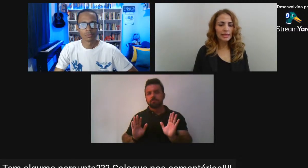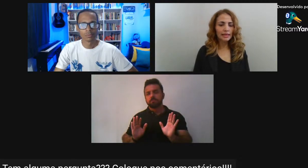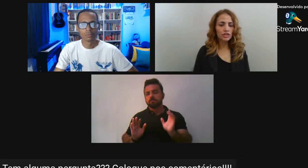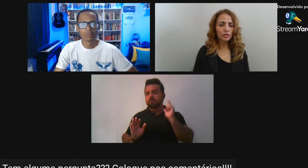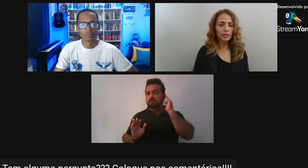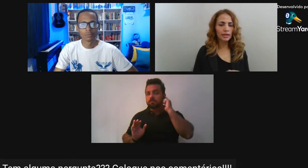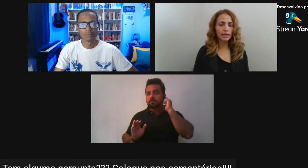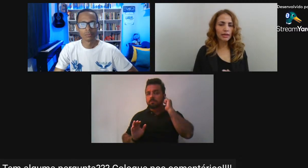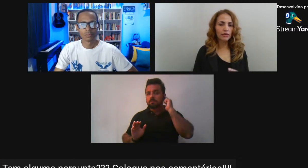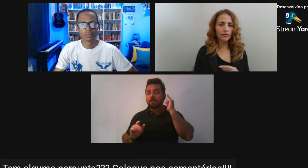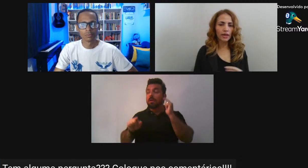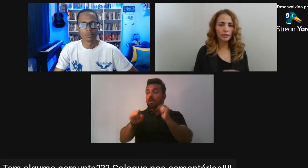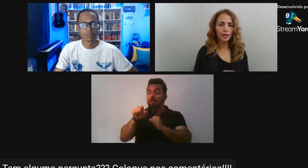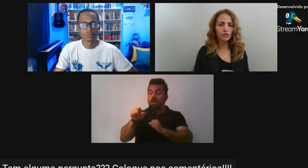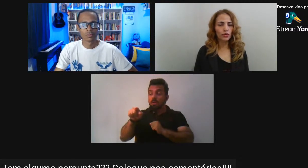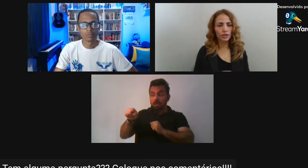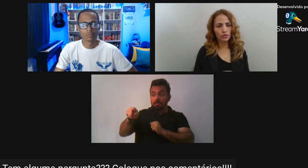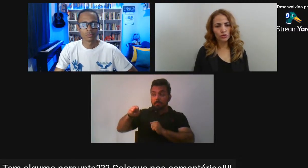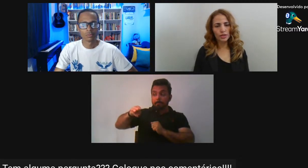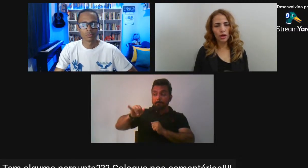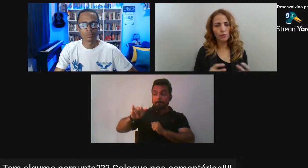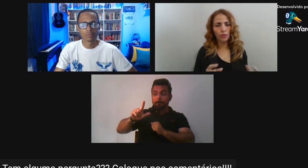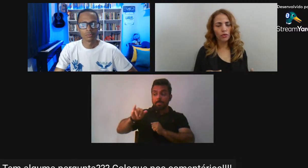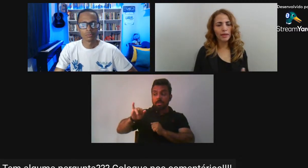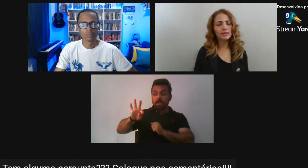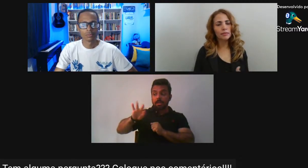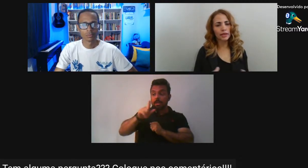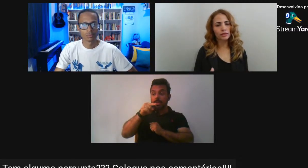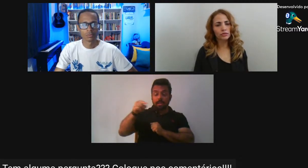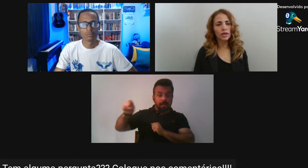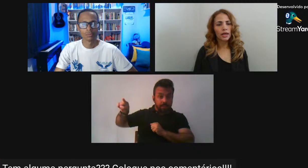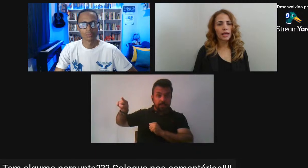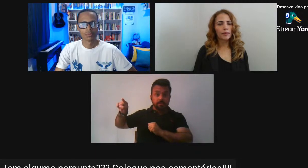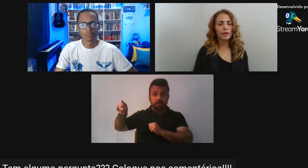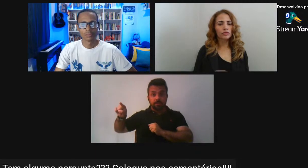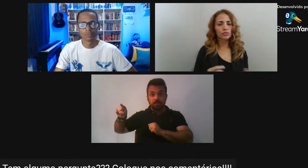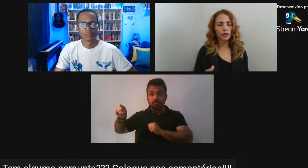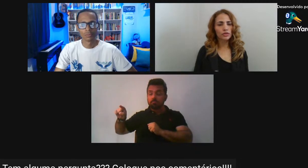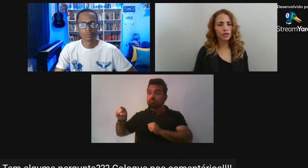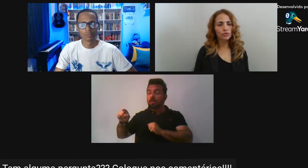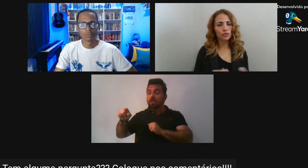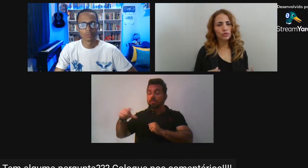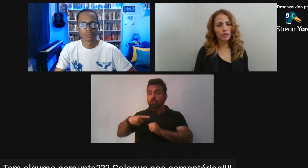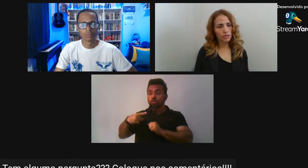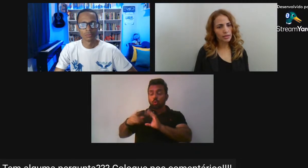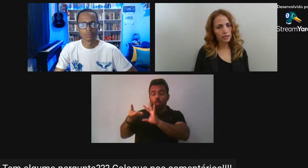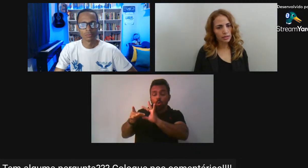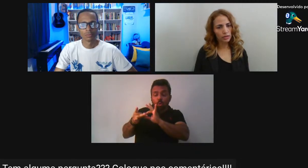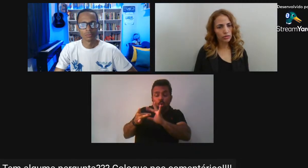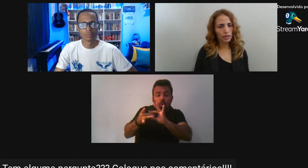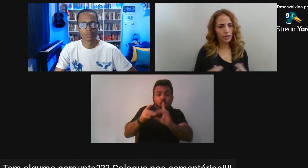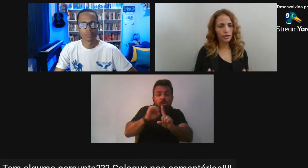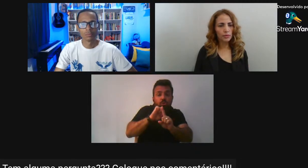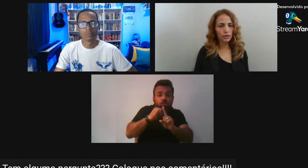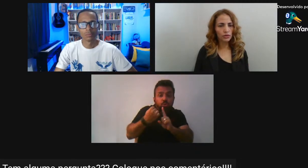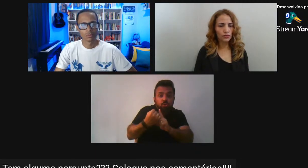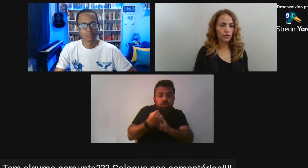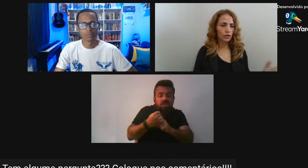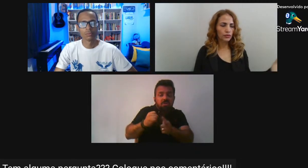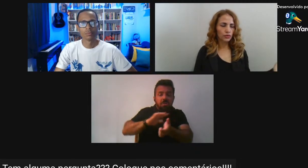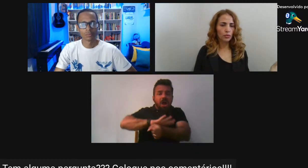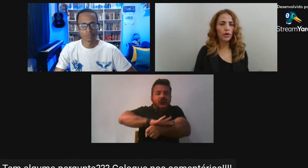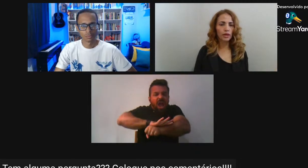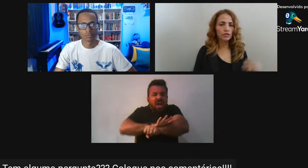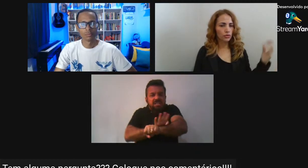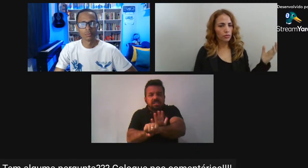Mas ele tinha uma Ele vem também De um contexto social Um pouco mais aberto Menos preconceituoso Menos racista Do que a grande maioria Dos